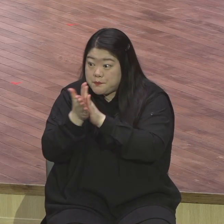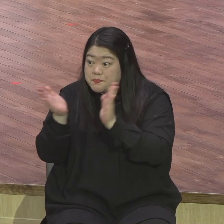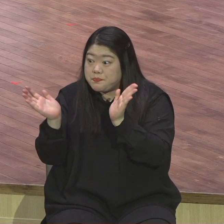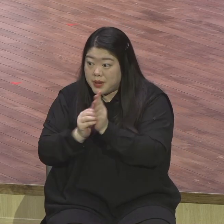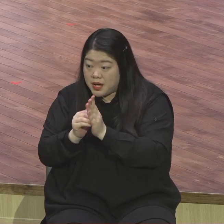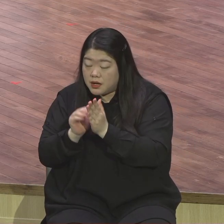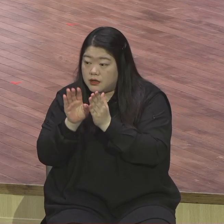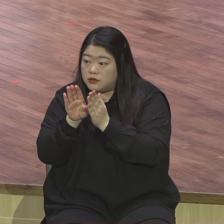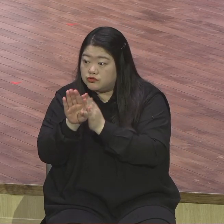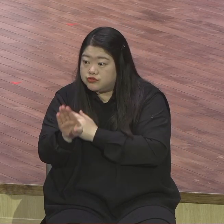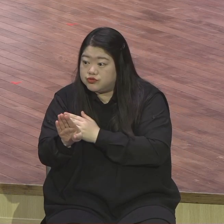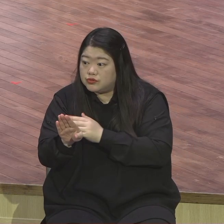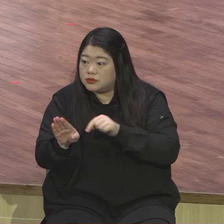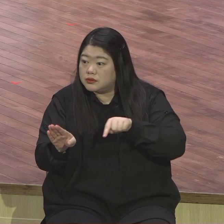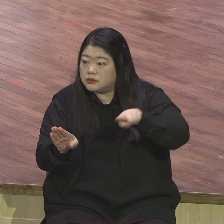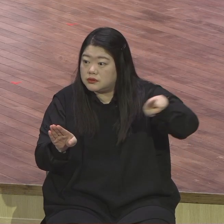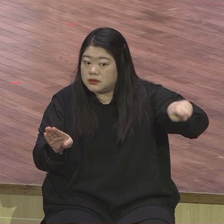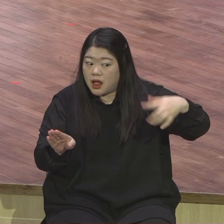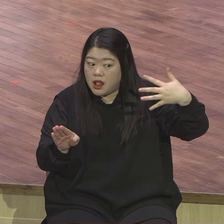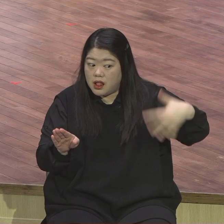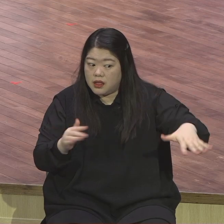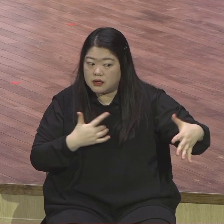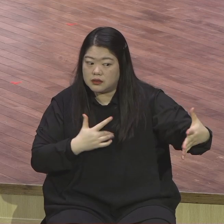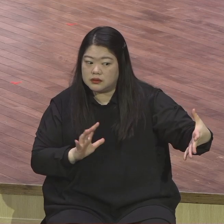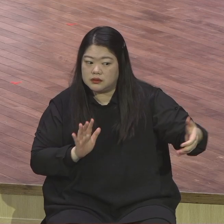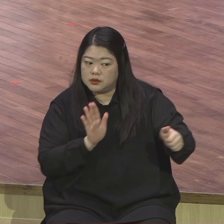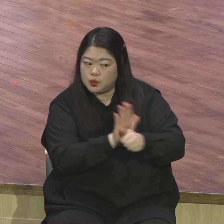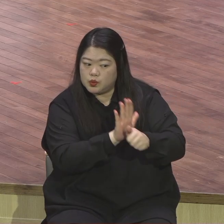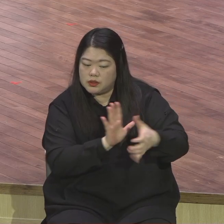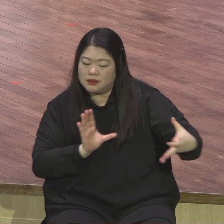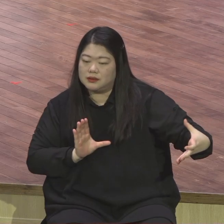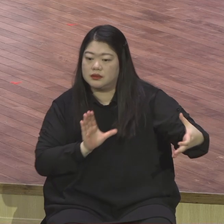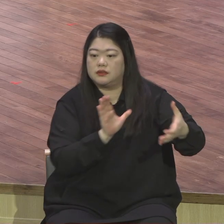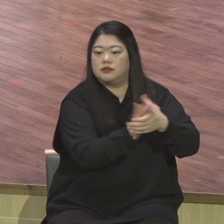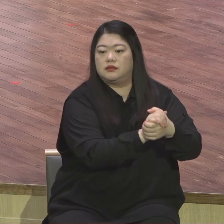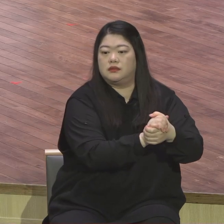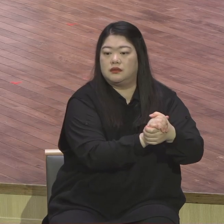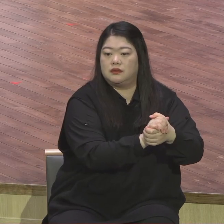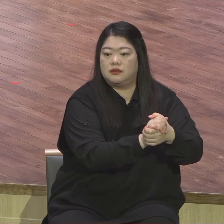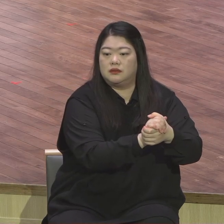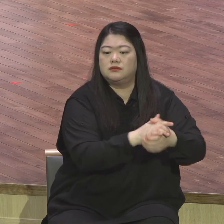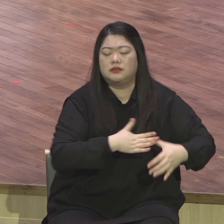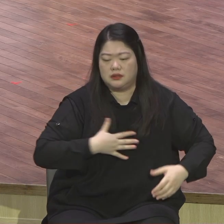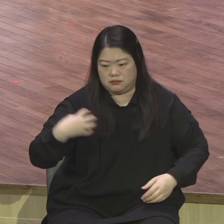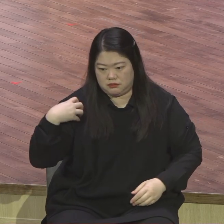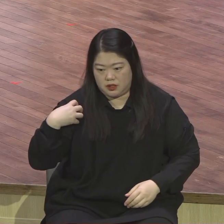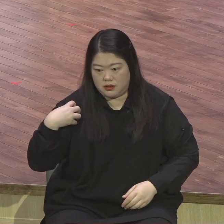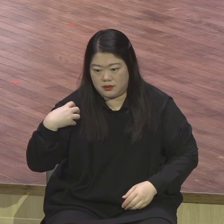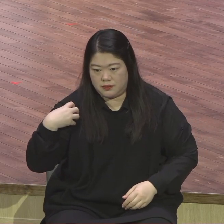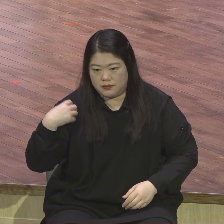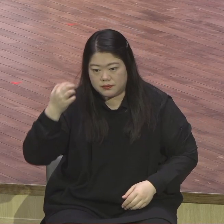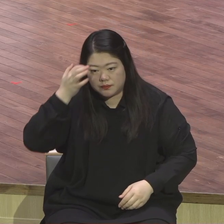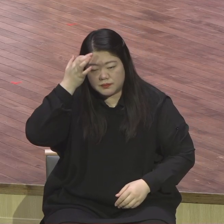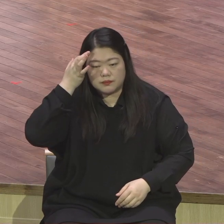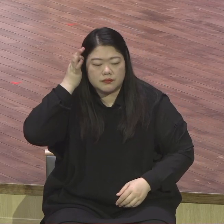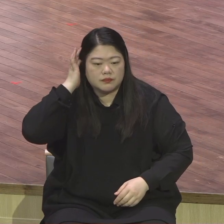직분 직분 가지고 갈등하고 직분 가지고 그것 때문에 힘들어하고 직분 때문에 다투고